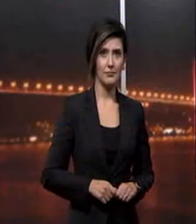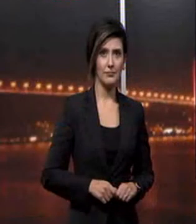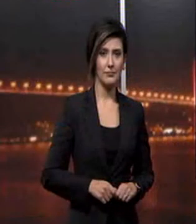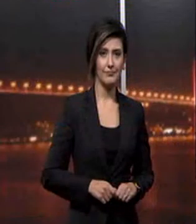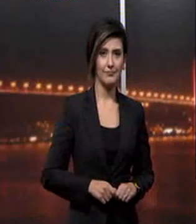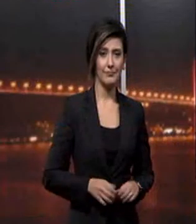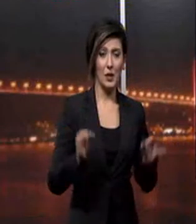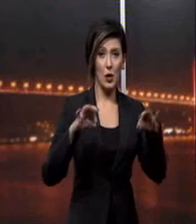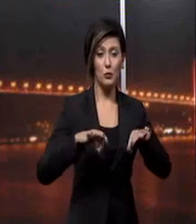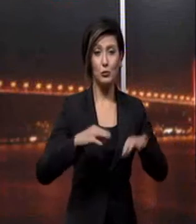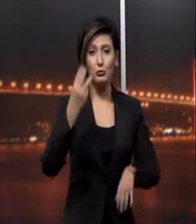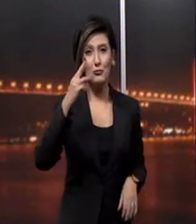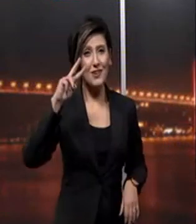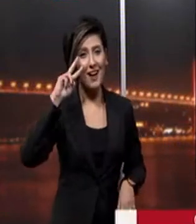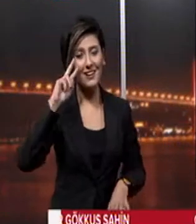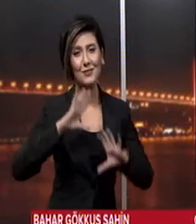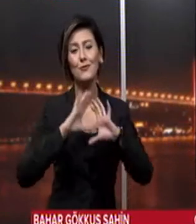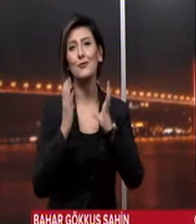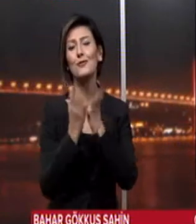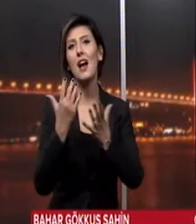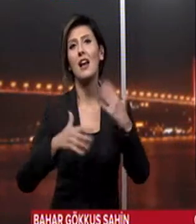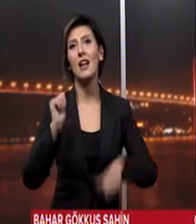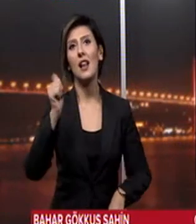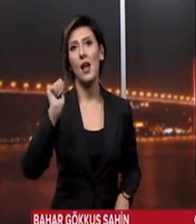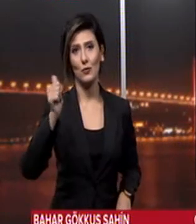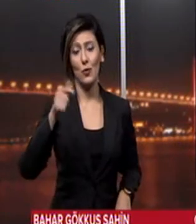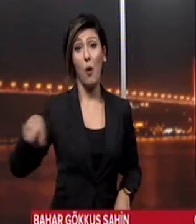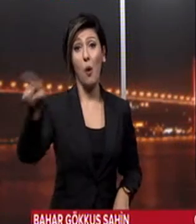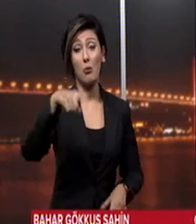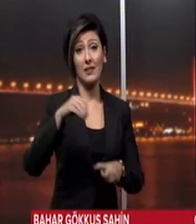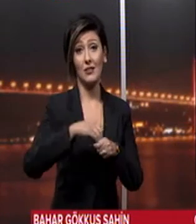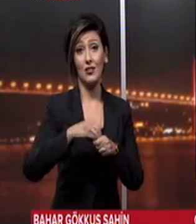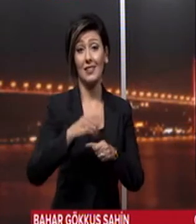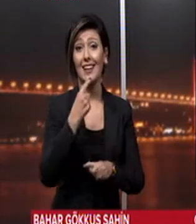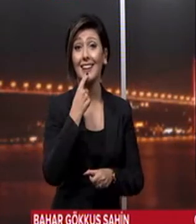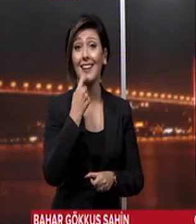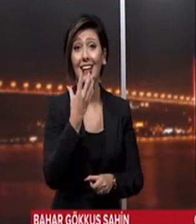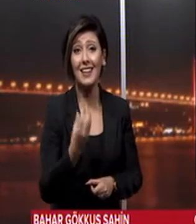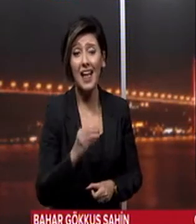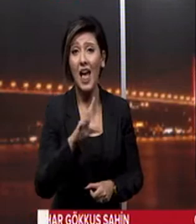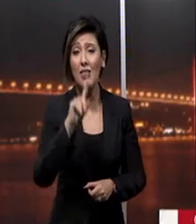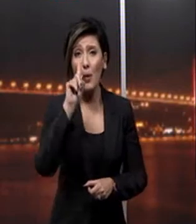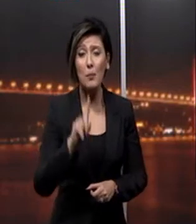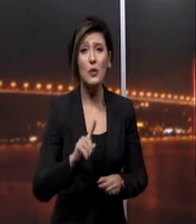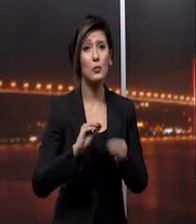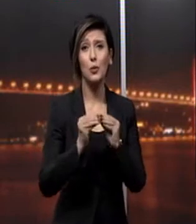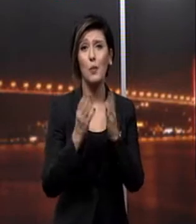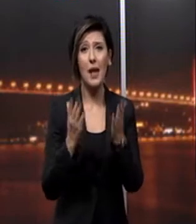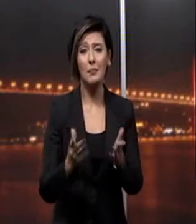Bugün 3 Aralık Dünya Engelliler Günü Onlar için dile getirilen en başlıca sorun Eğitim